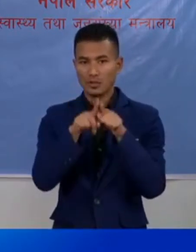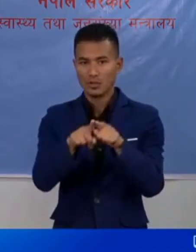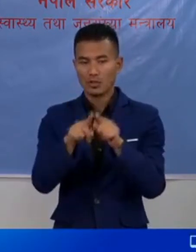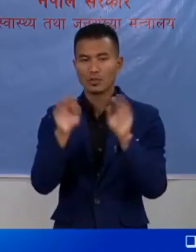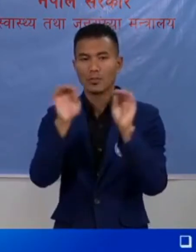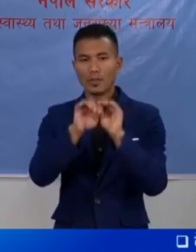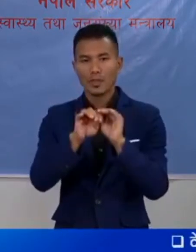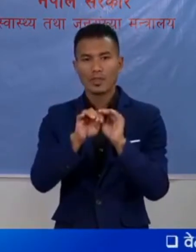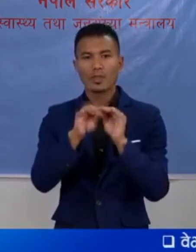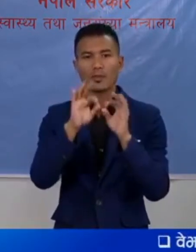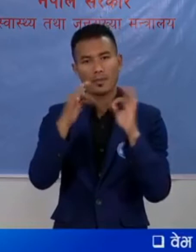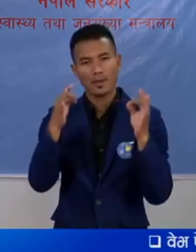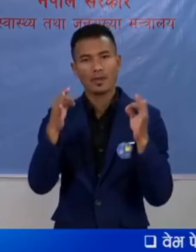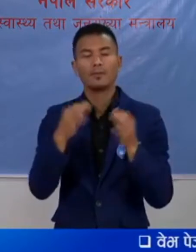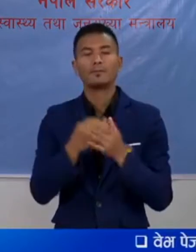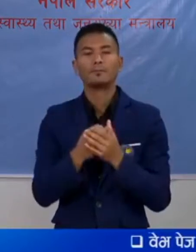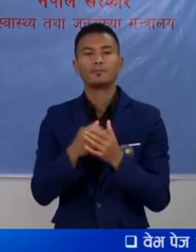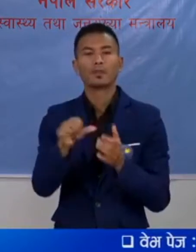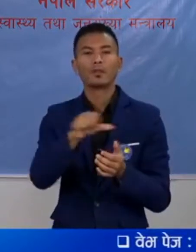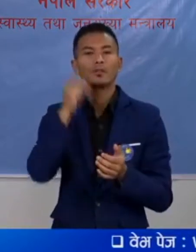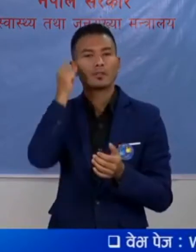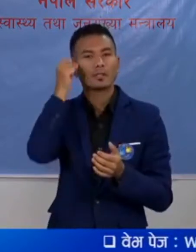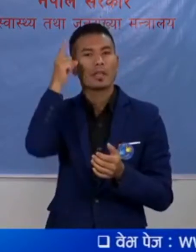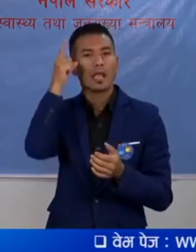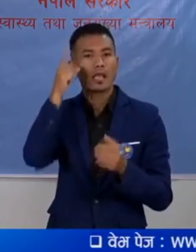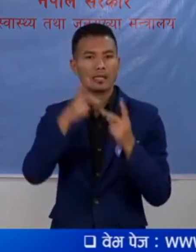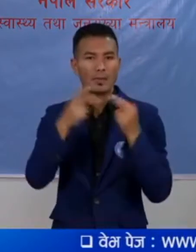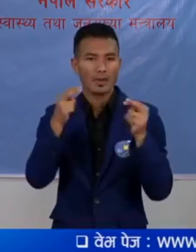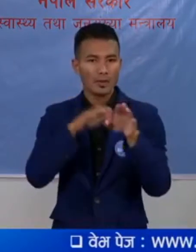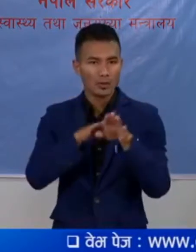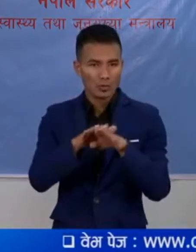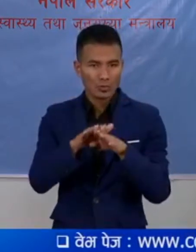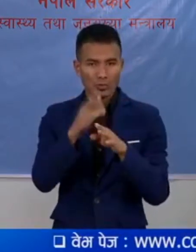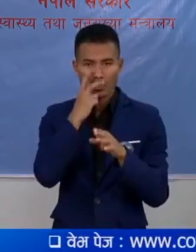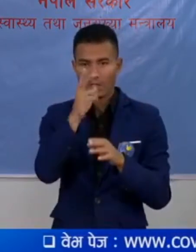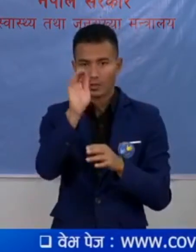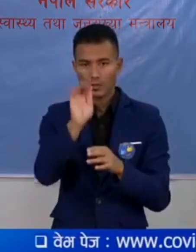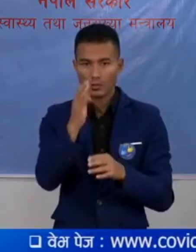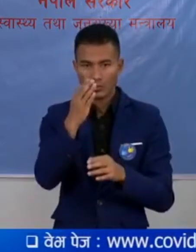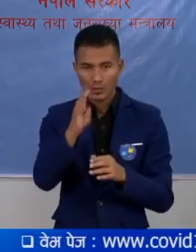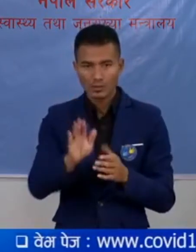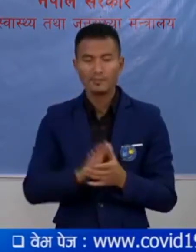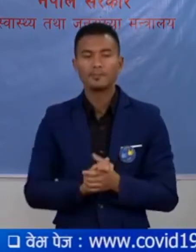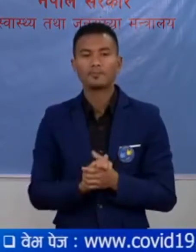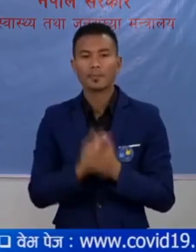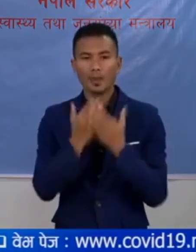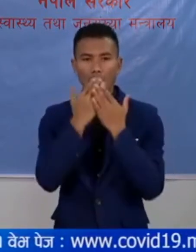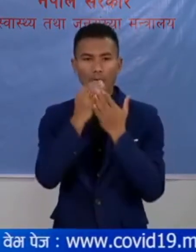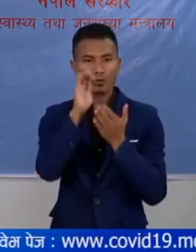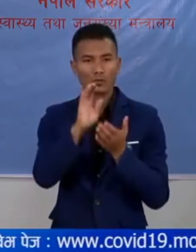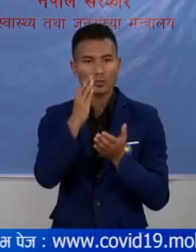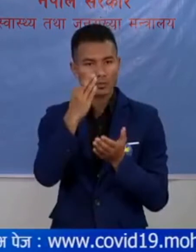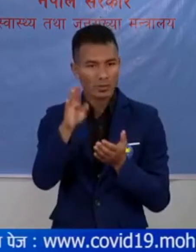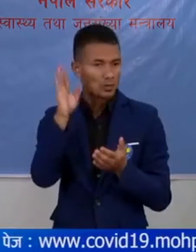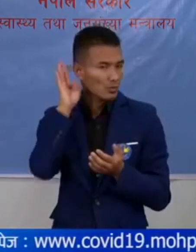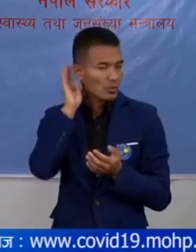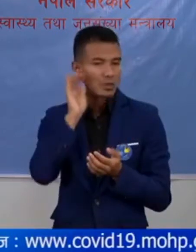सम्मदित विविन्न जन चेतना मुलक सामागरी हरू यहार ले यहार सक्नुँँँ पर्न सक्नुँँँँ